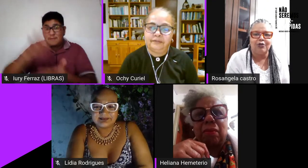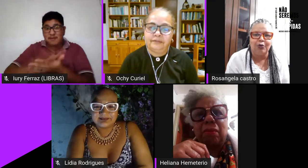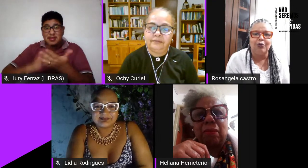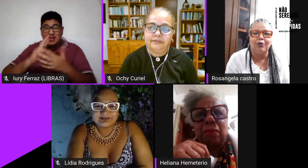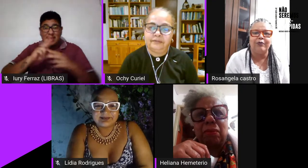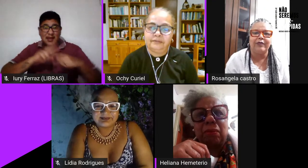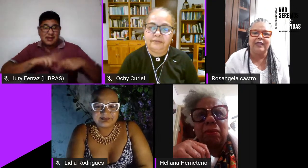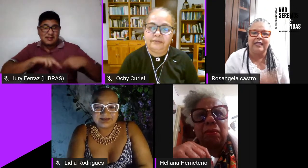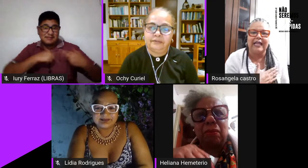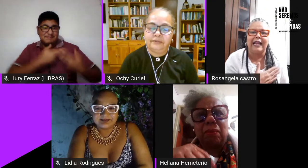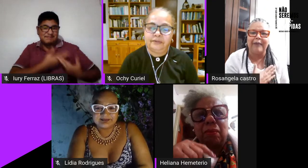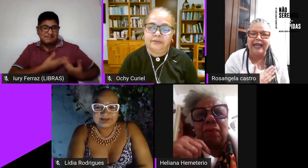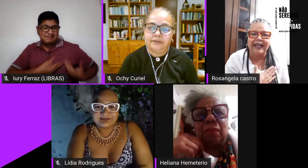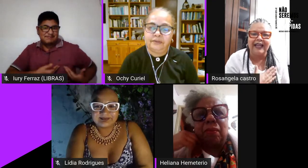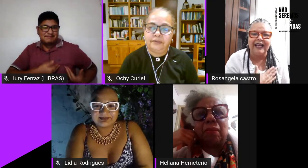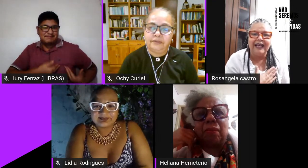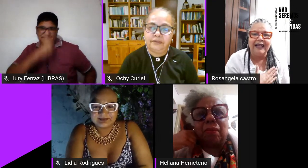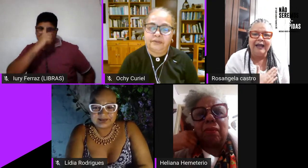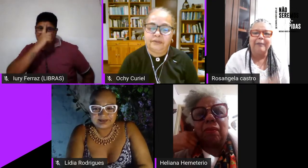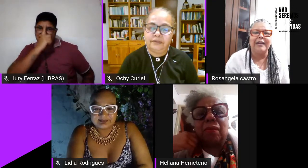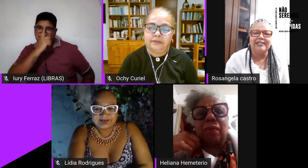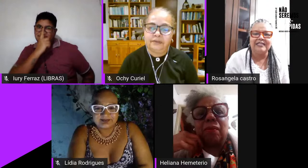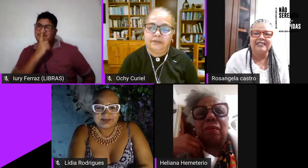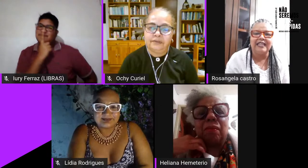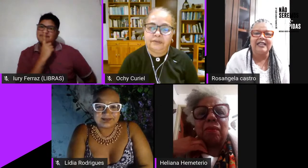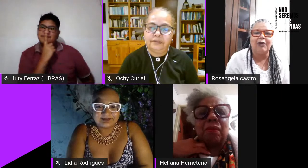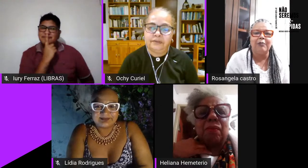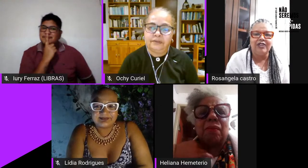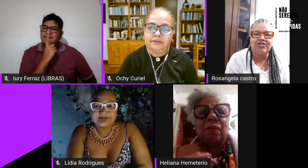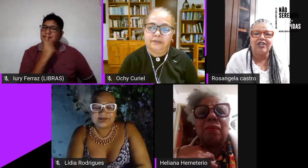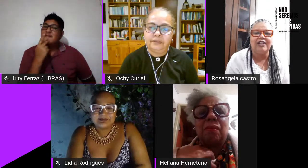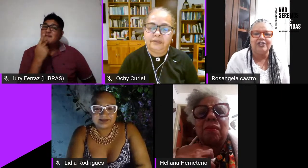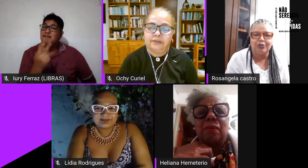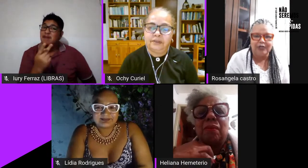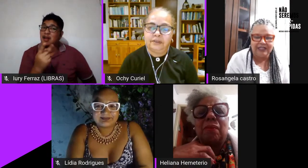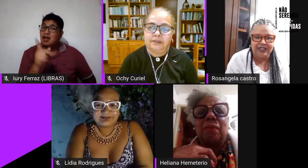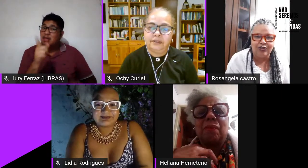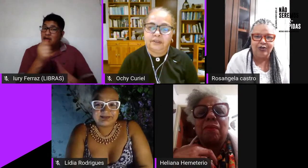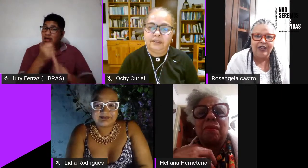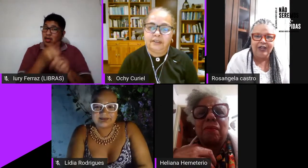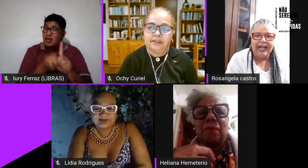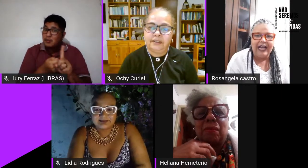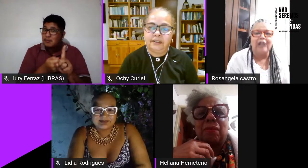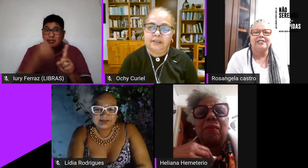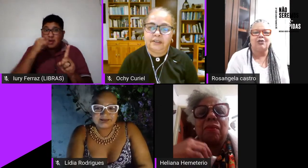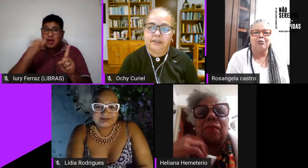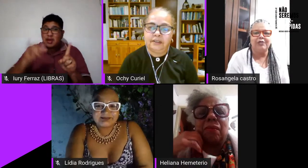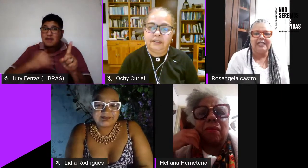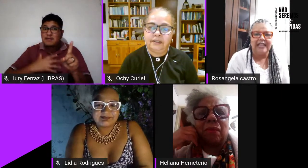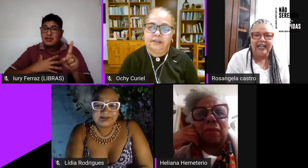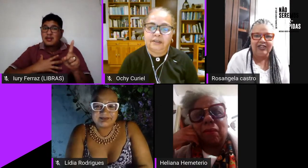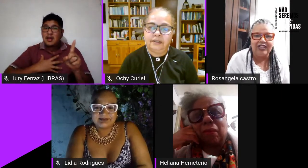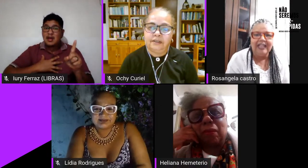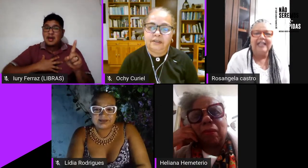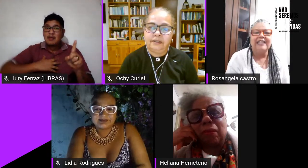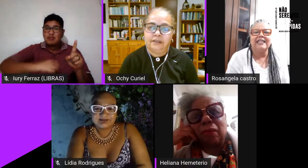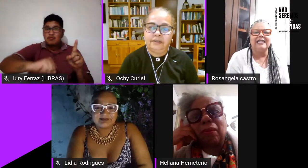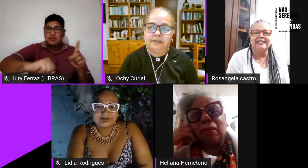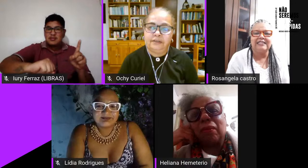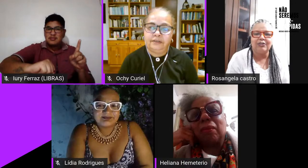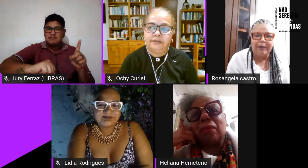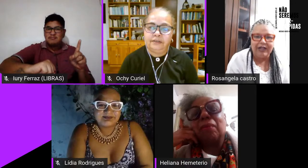pescoço do na lapela para dizer que é o mês anti-suicídio a nossa comunidade